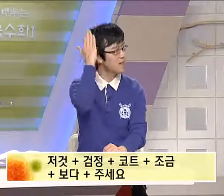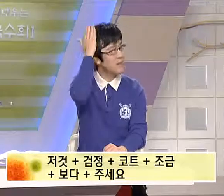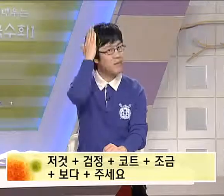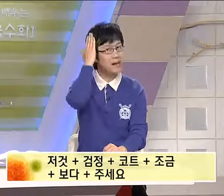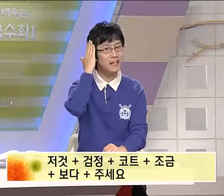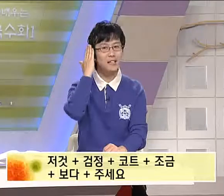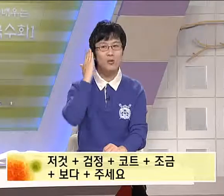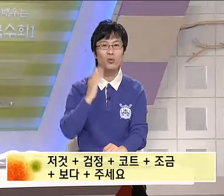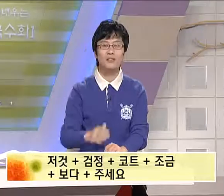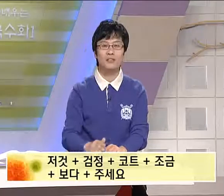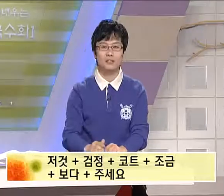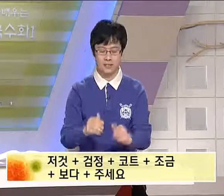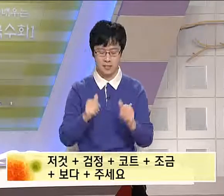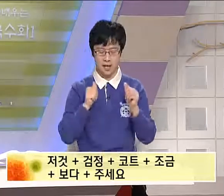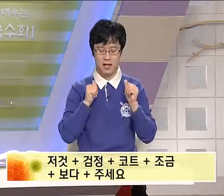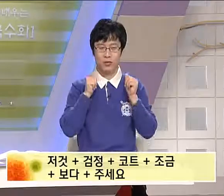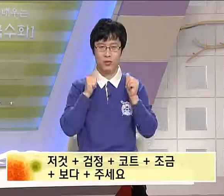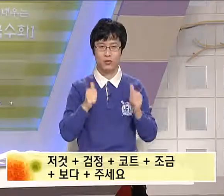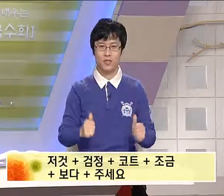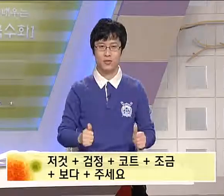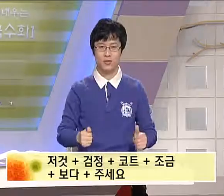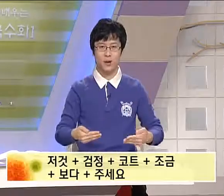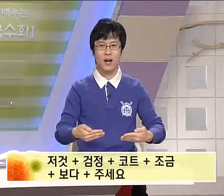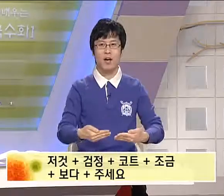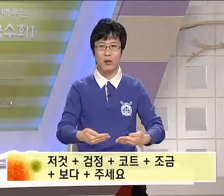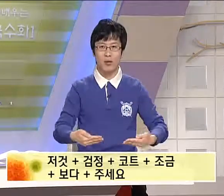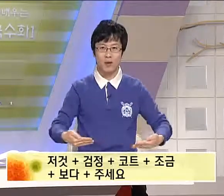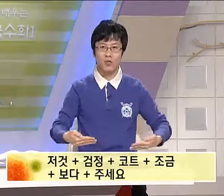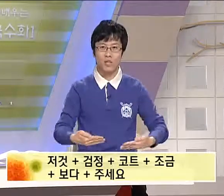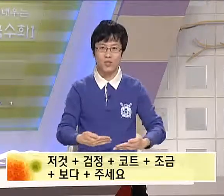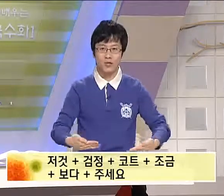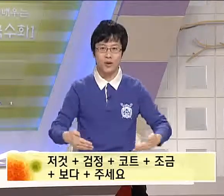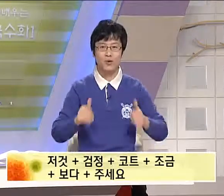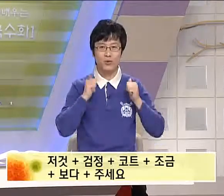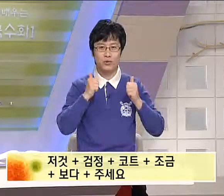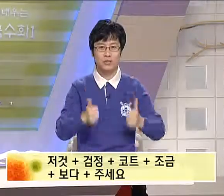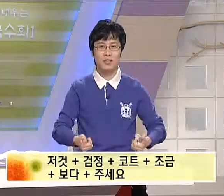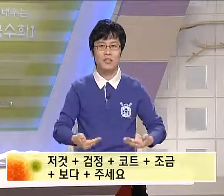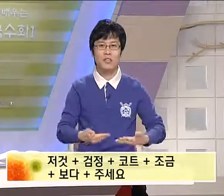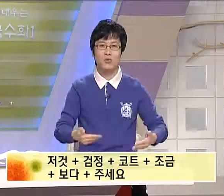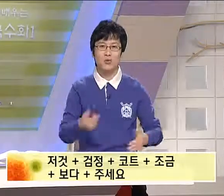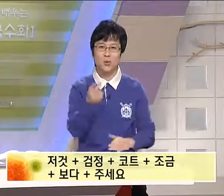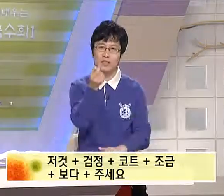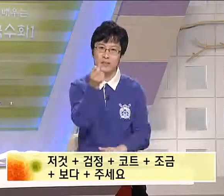까만 코트. 자, 코트라는 수화 배워 알고 계시고요. 코트를 조금